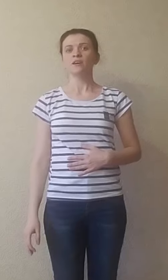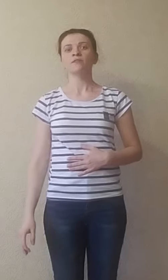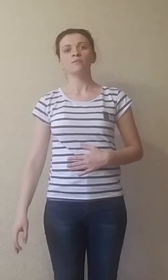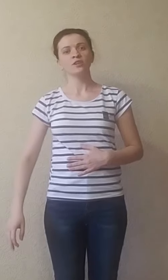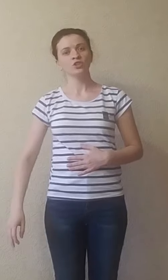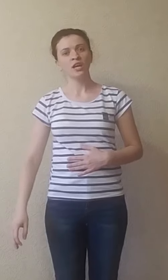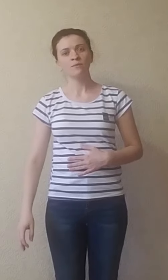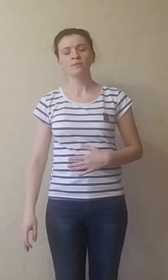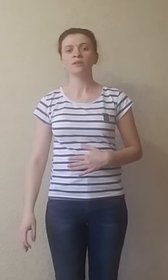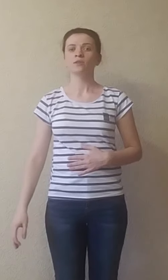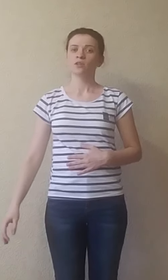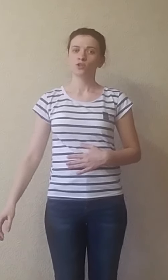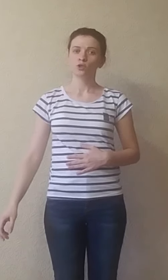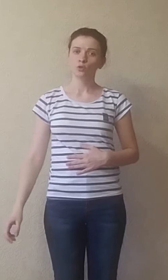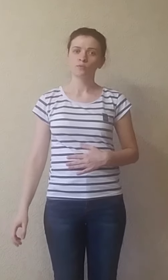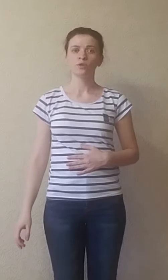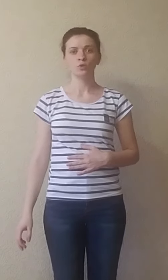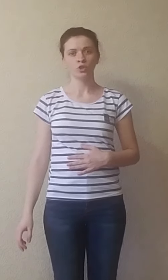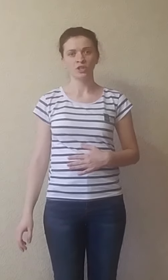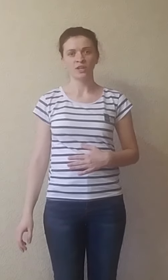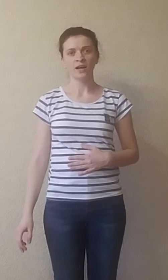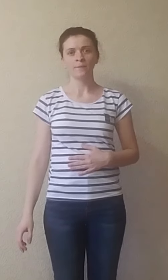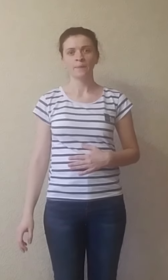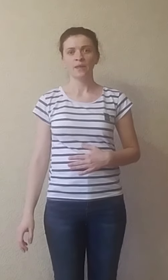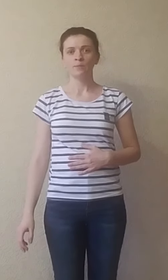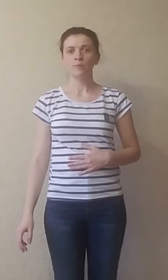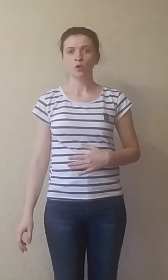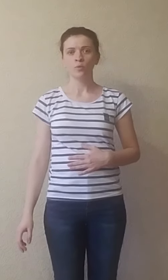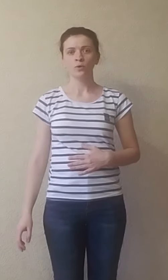воображаемыми струями ручейка. Попробуем.